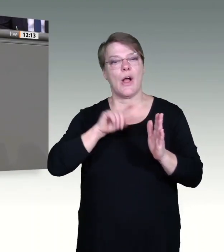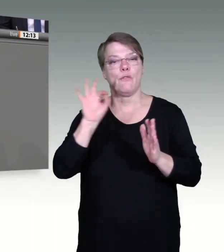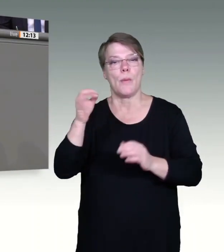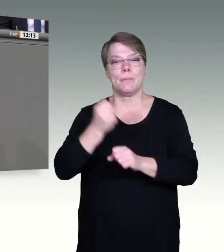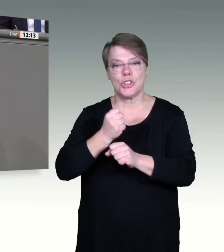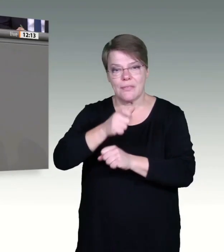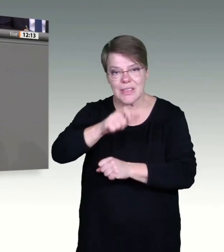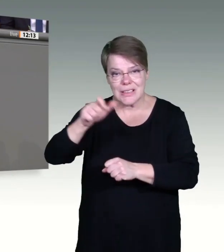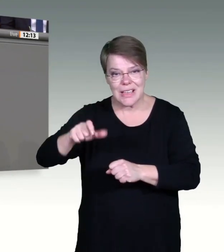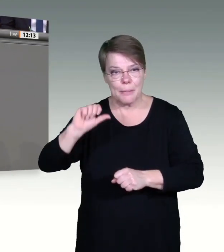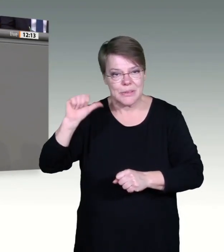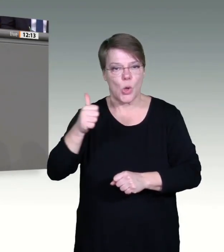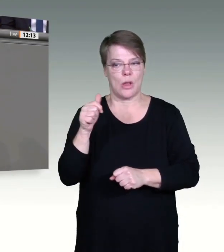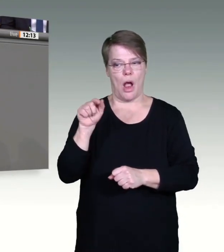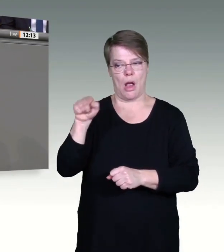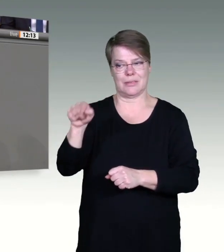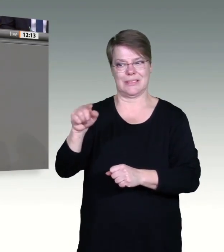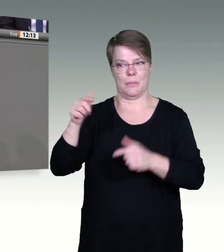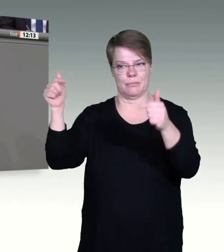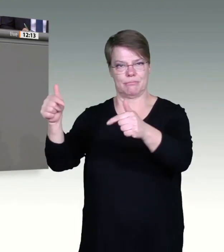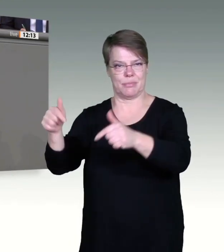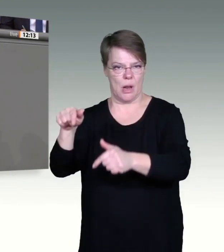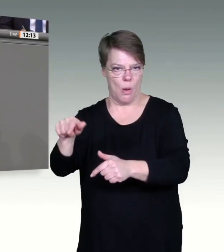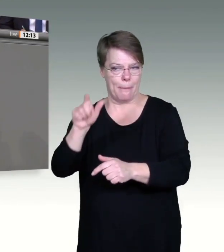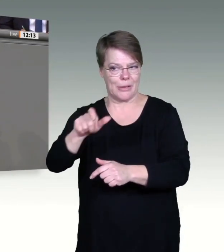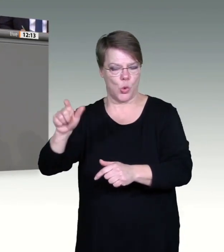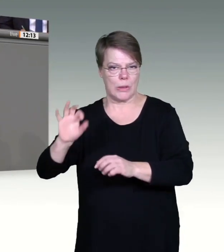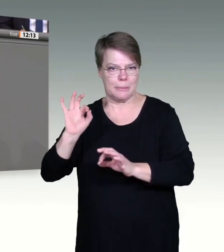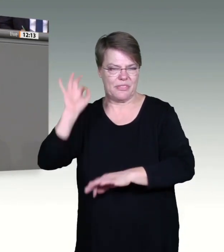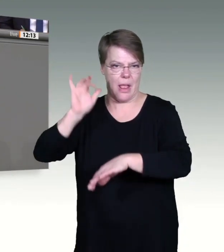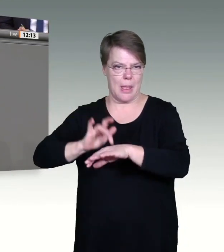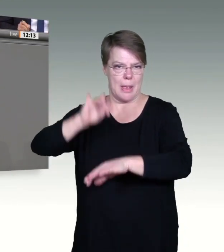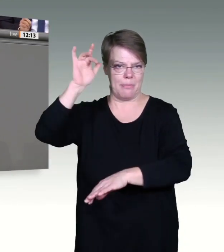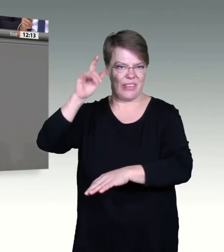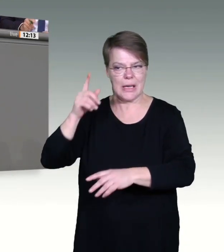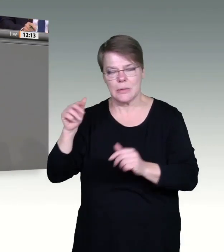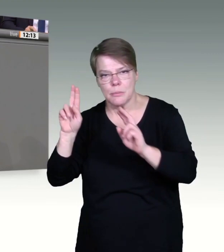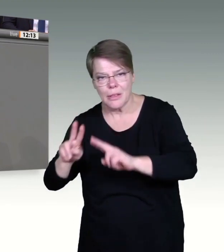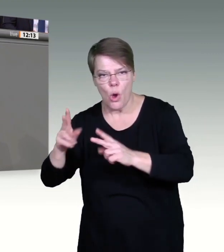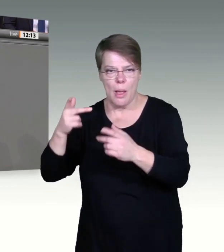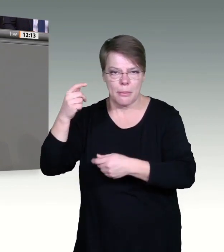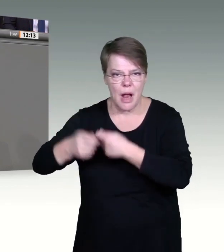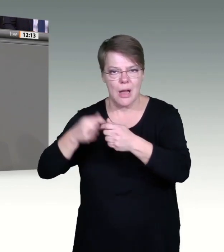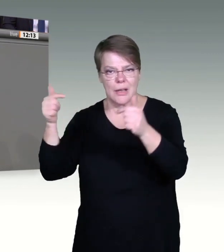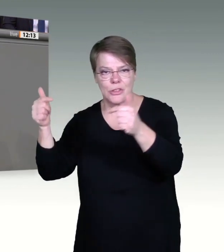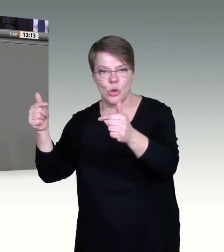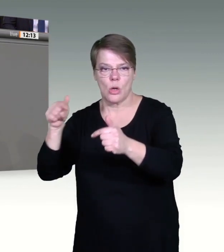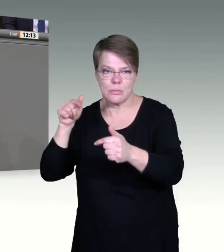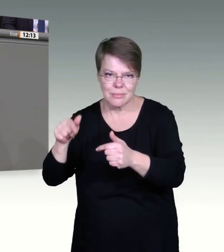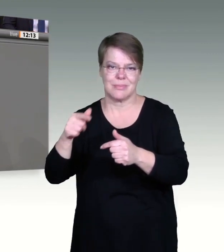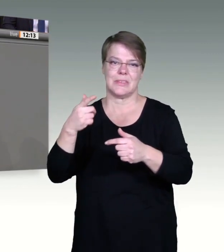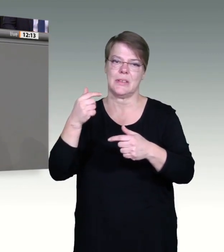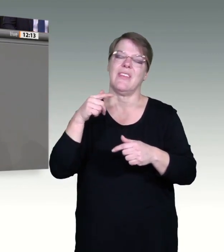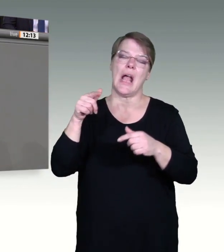auch in Arztpraxen, Geburtshäusern, Rettungsdiensten oder in Einrichtungen der Eingliederungshilfe. Und